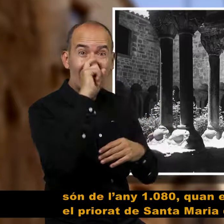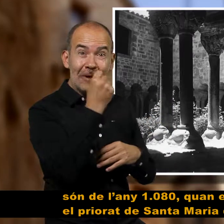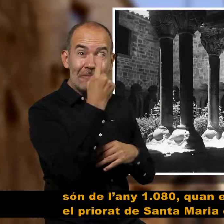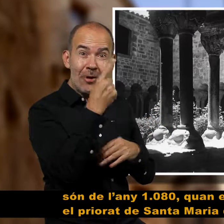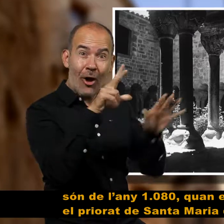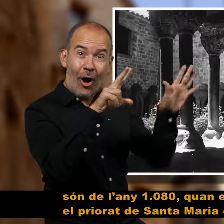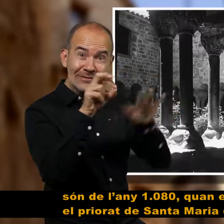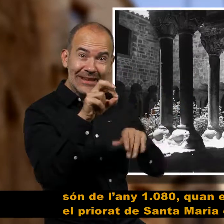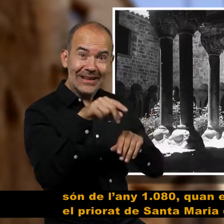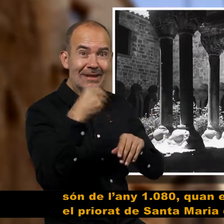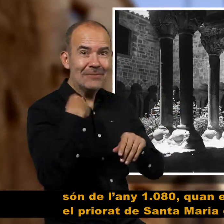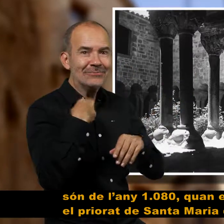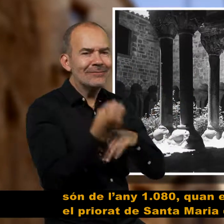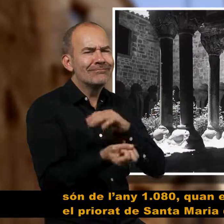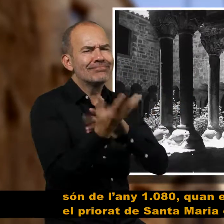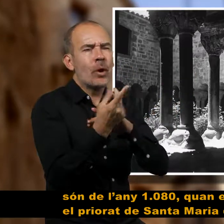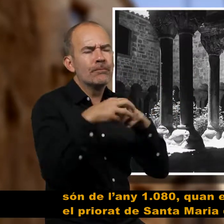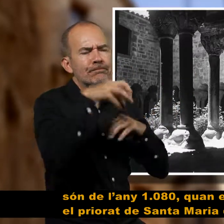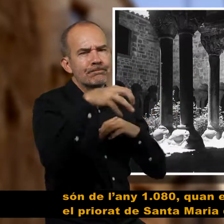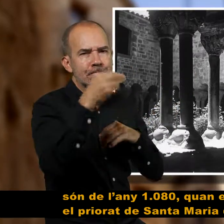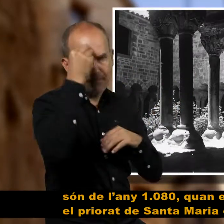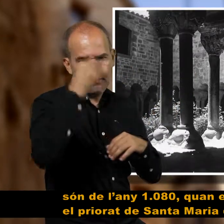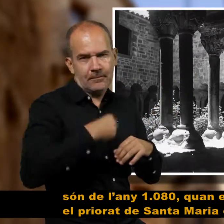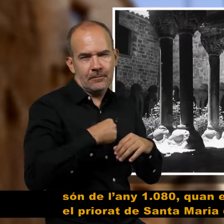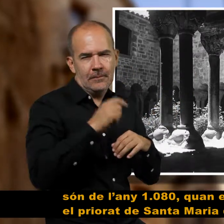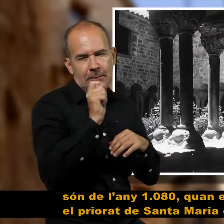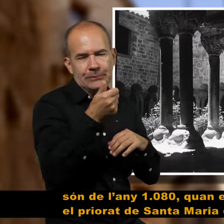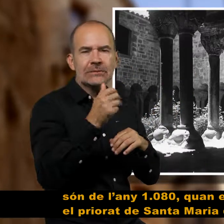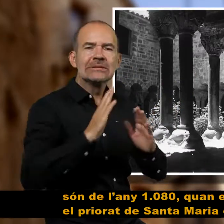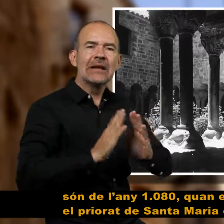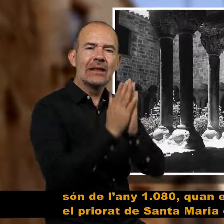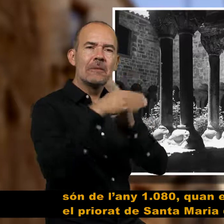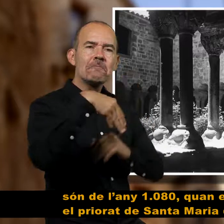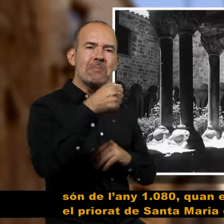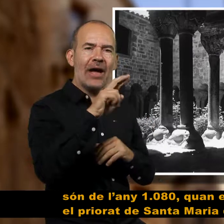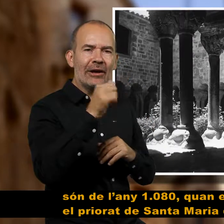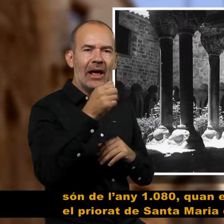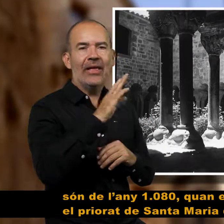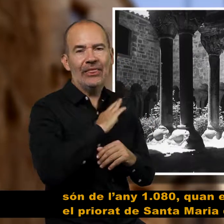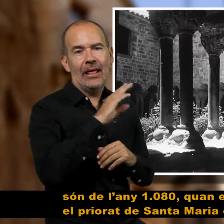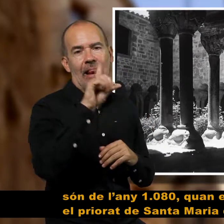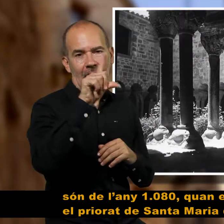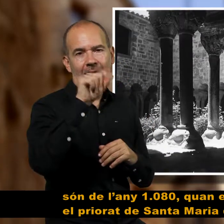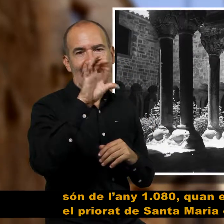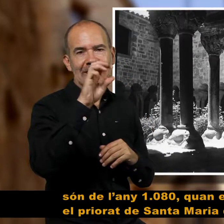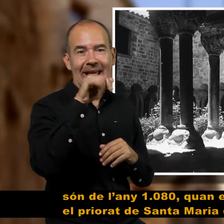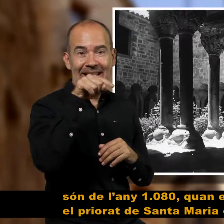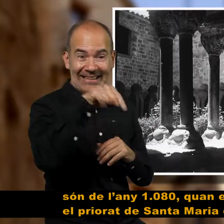quan es va fundar el Priorat de Santa Maria de l'Estany. En aquest moment, l'Estany encara cui les